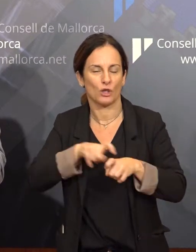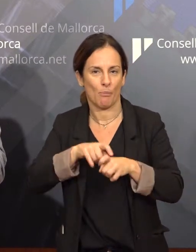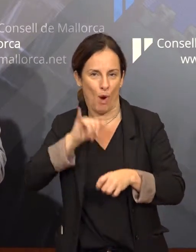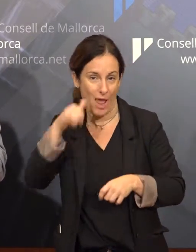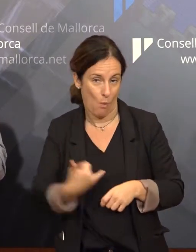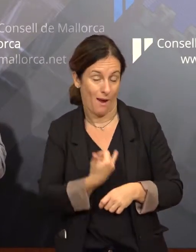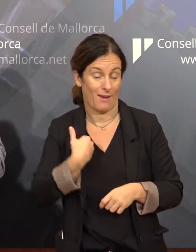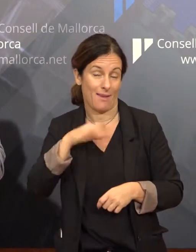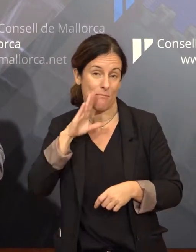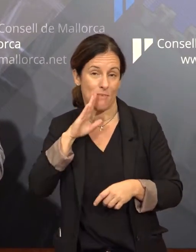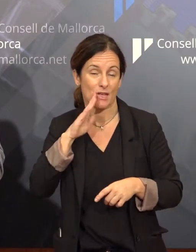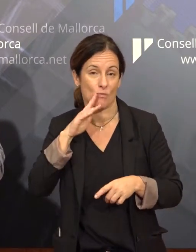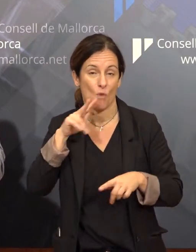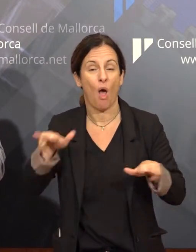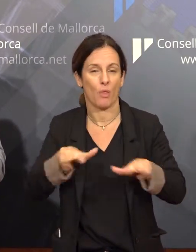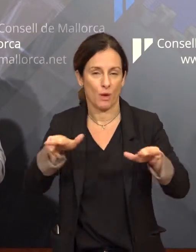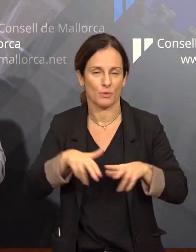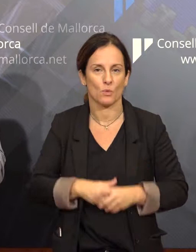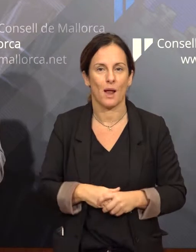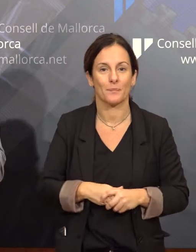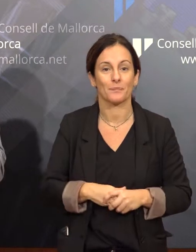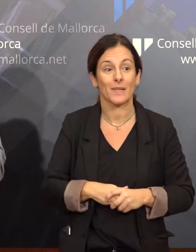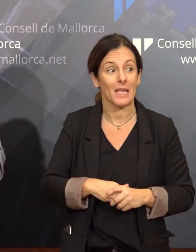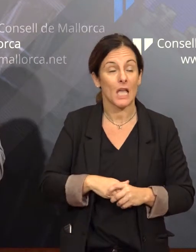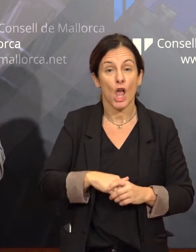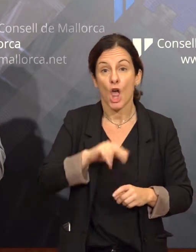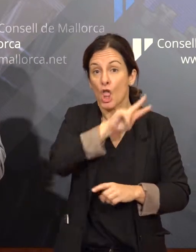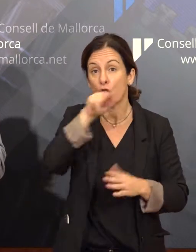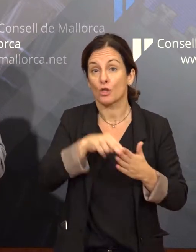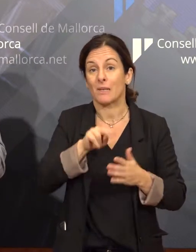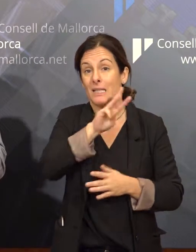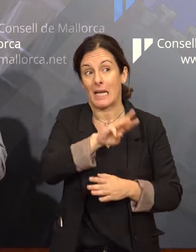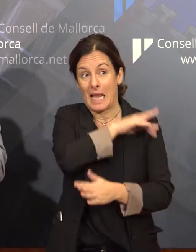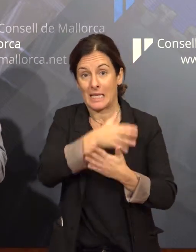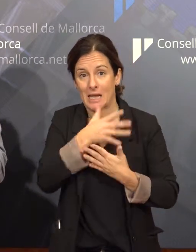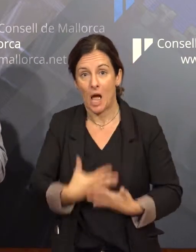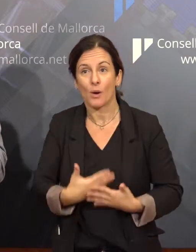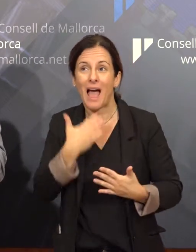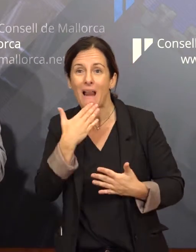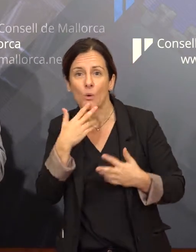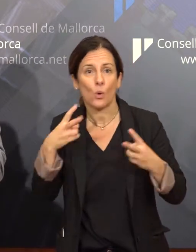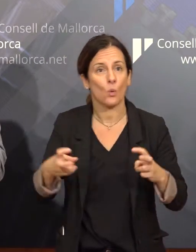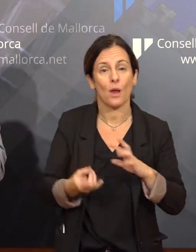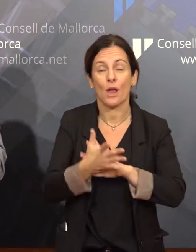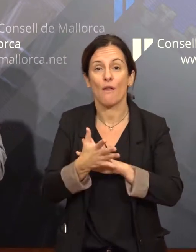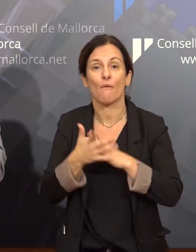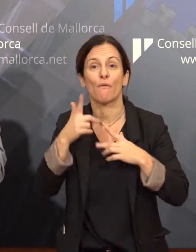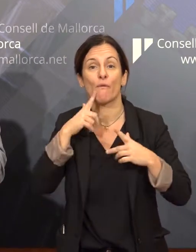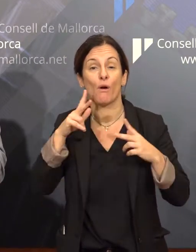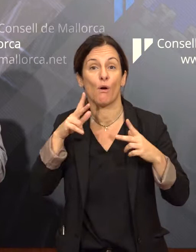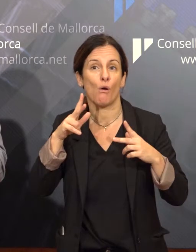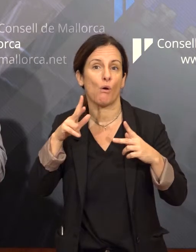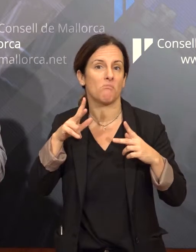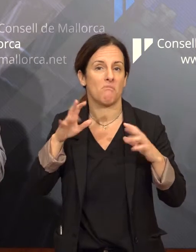pres cap mesura en relació amb el que seria el llenguatge inclusiu i el fet que vengui d'una col·laboració en aquest moment entre dues àrees distintes del